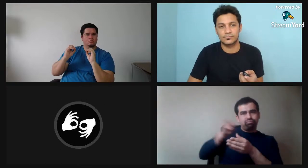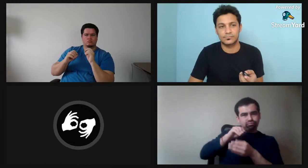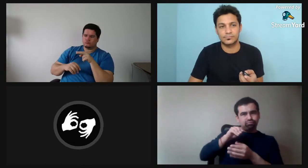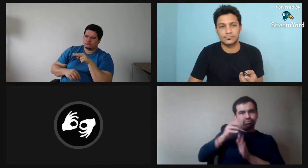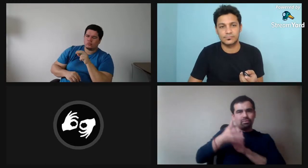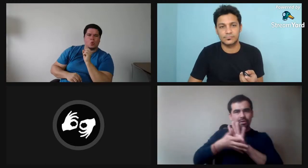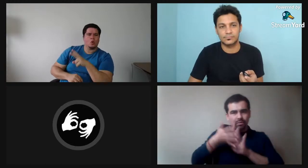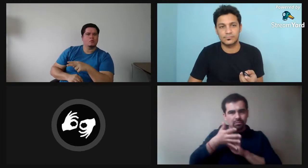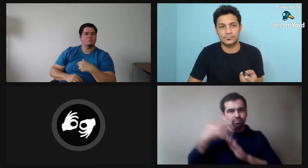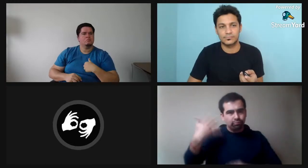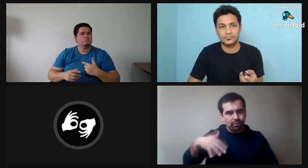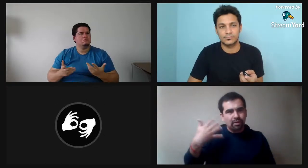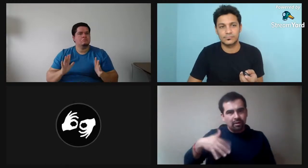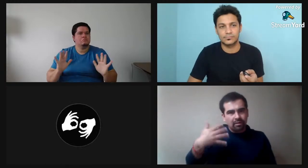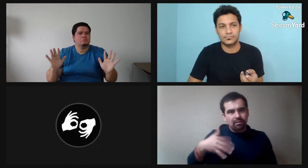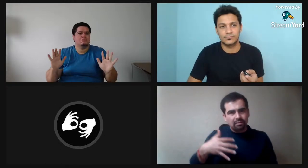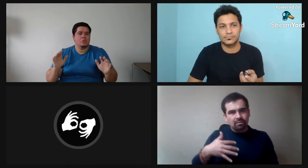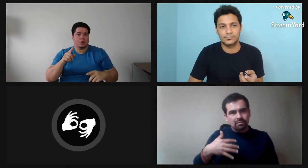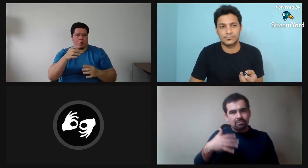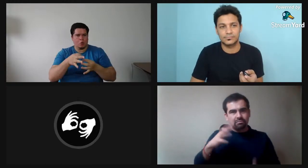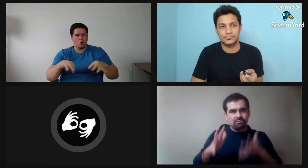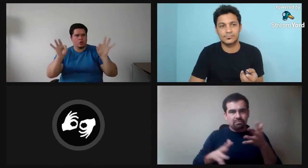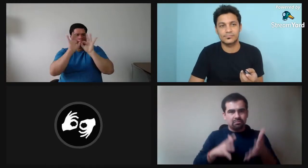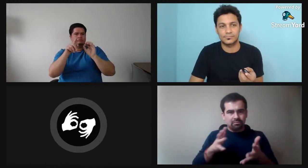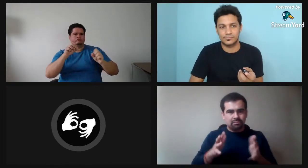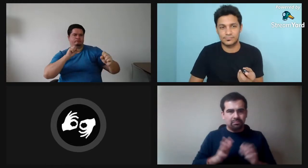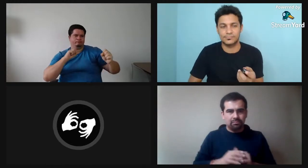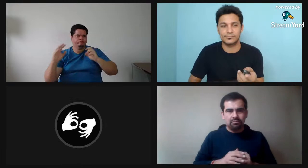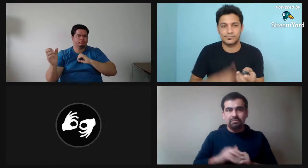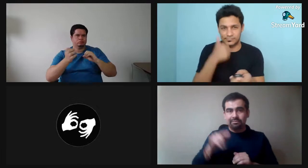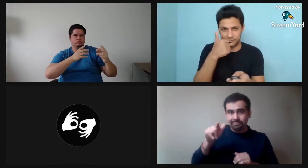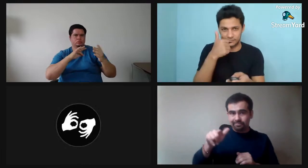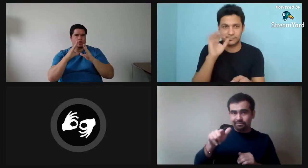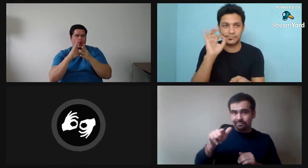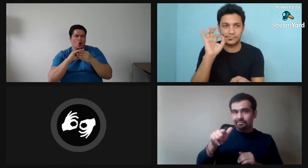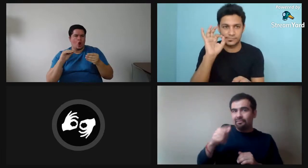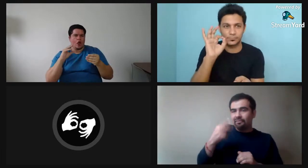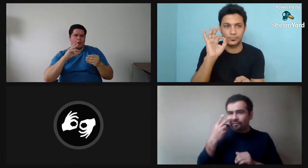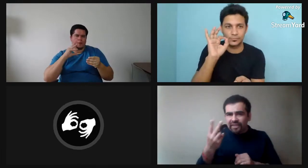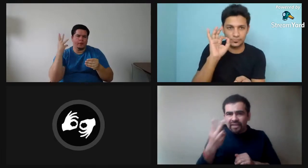cosa. Sino utilizar las estrategias que Permiten hacer poesía.